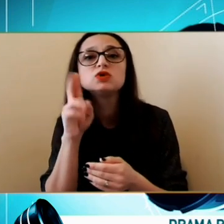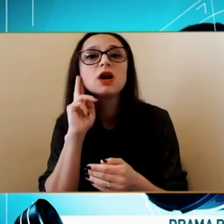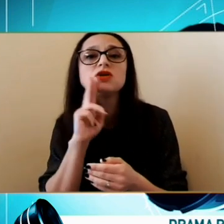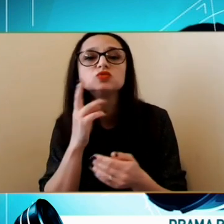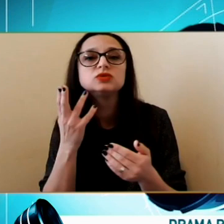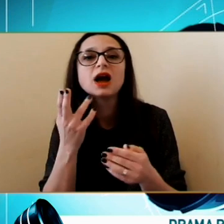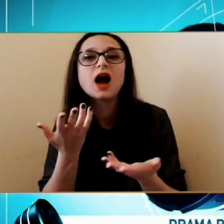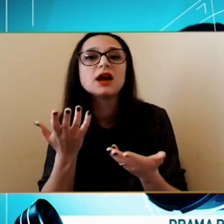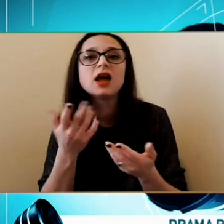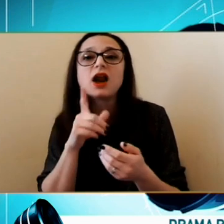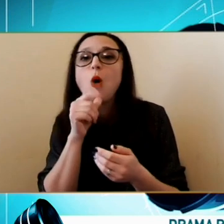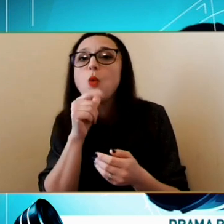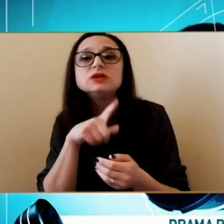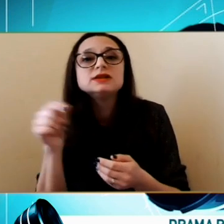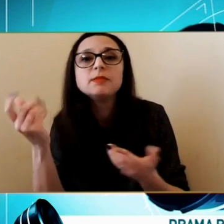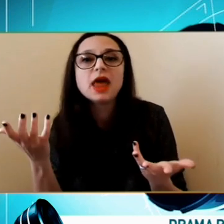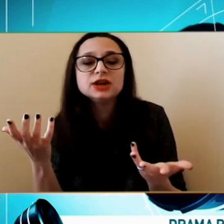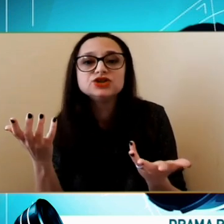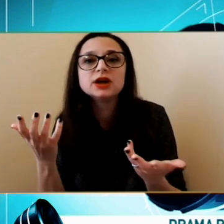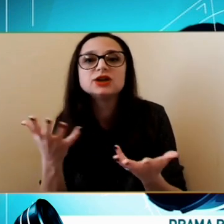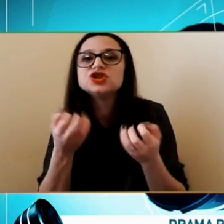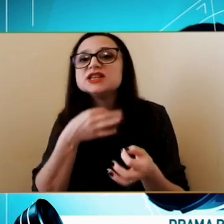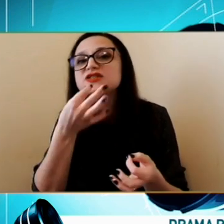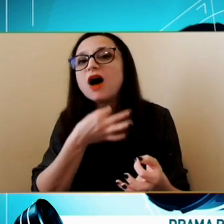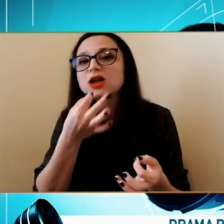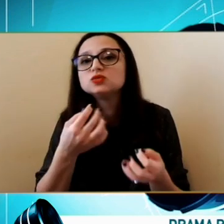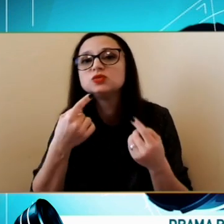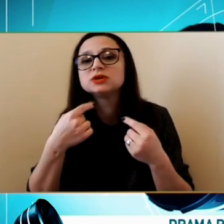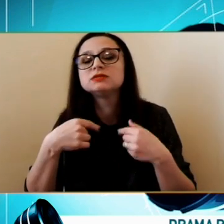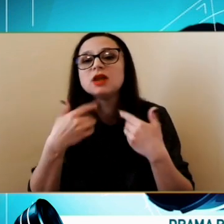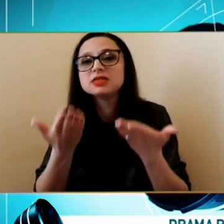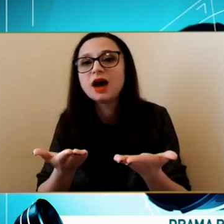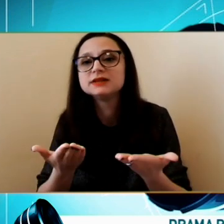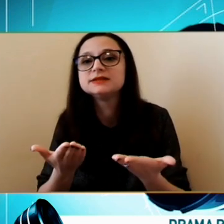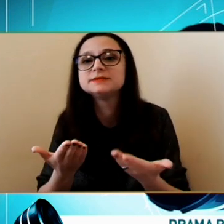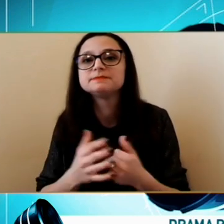Pe aceștia Care nu au nimic În afară Nu au unde să meargă